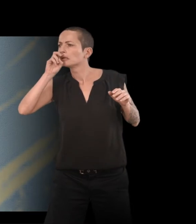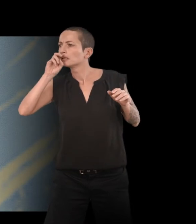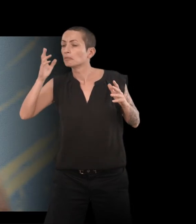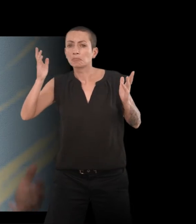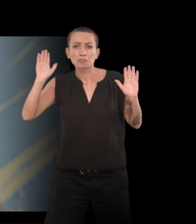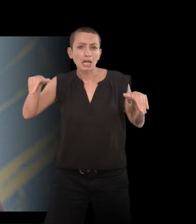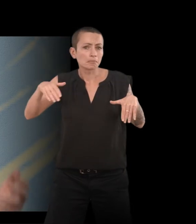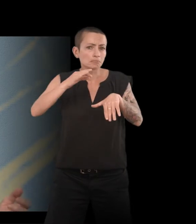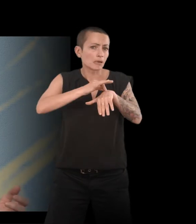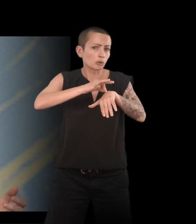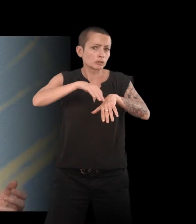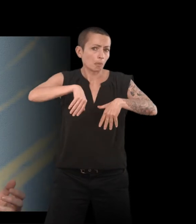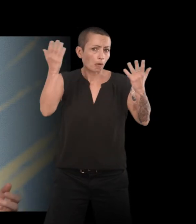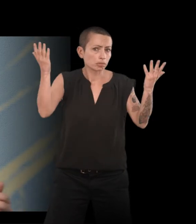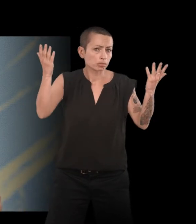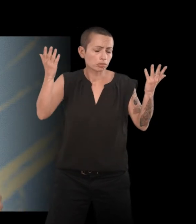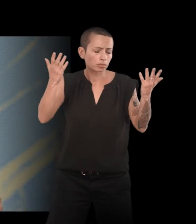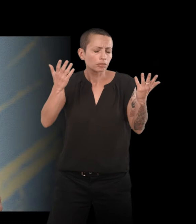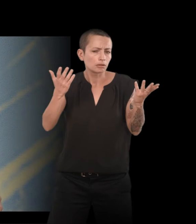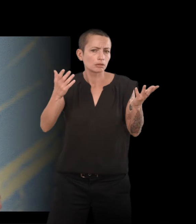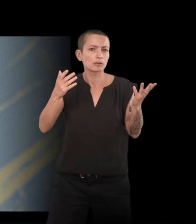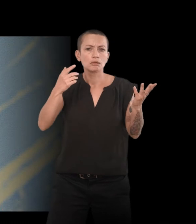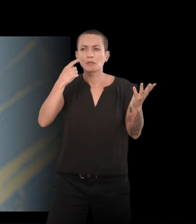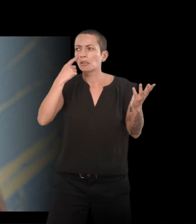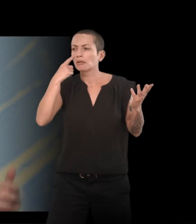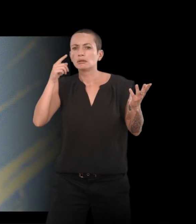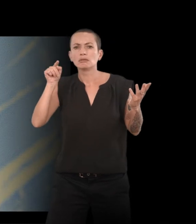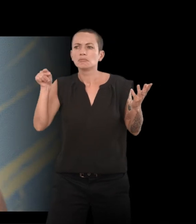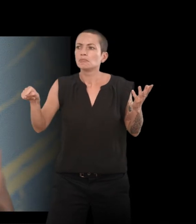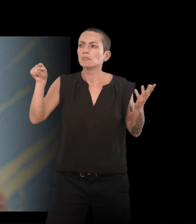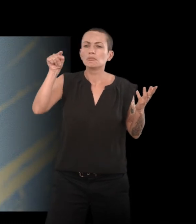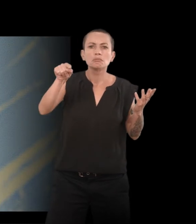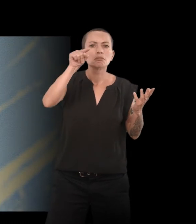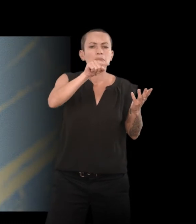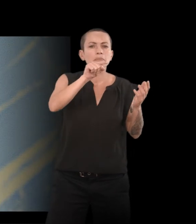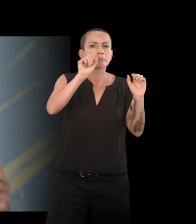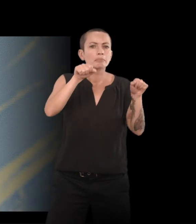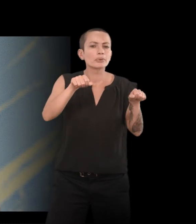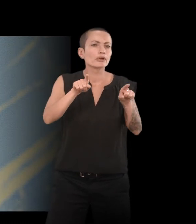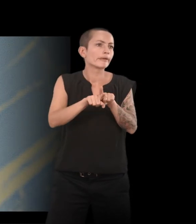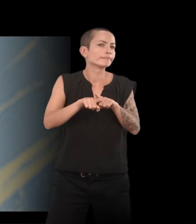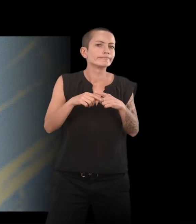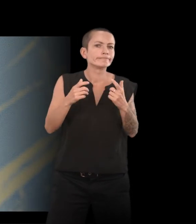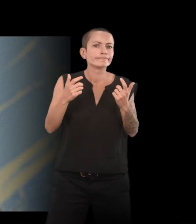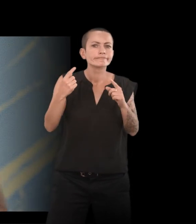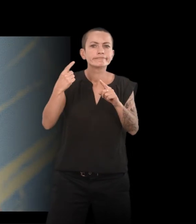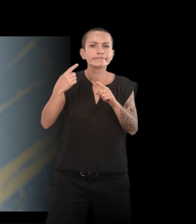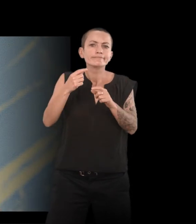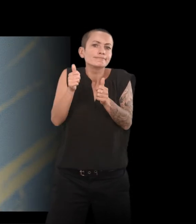que soit la pathologie dont on souffre, on va trouver des compagnons de maladie et de